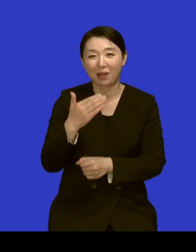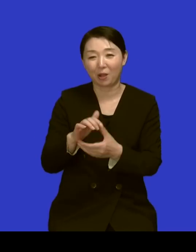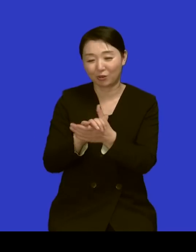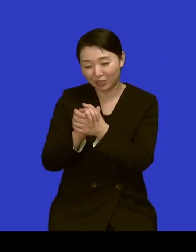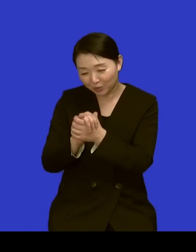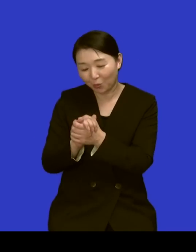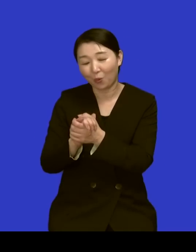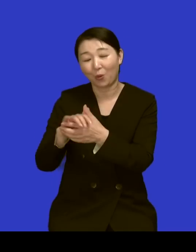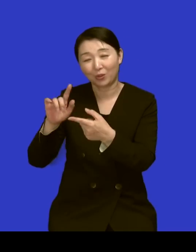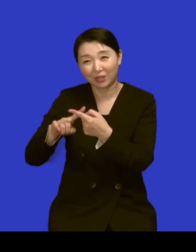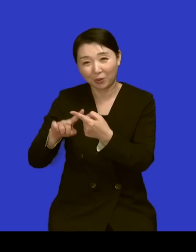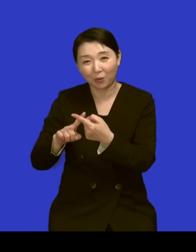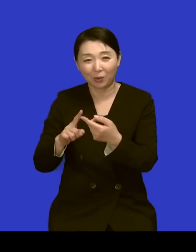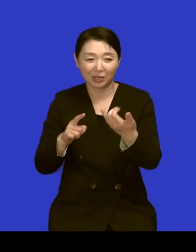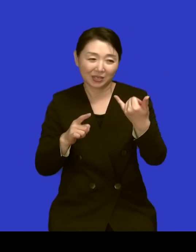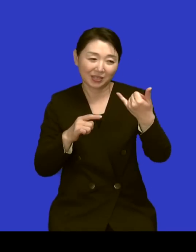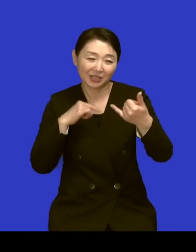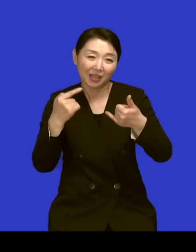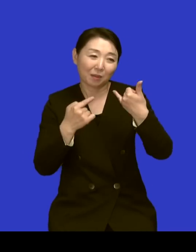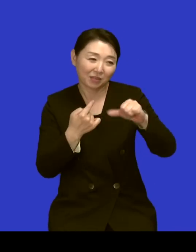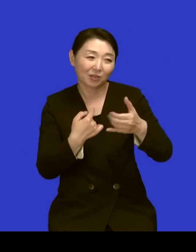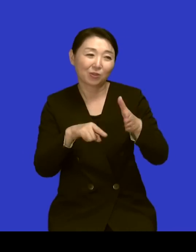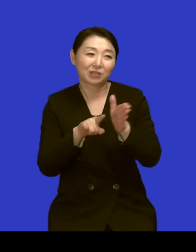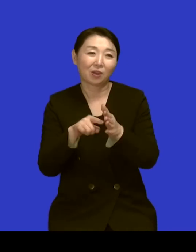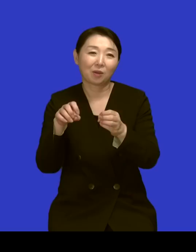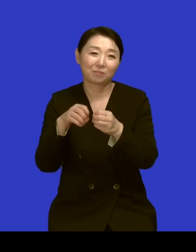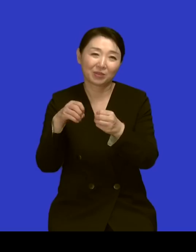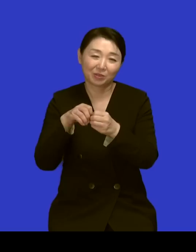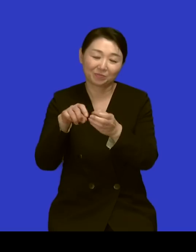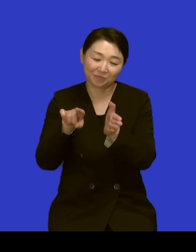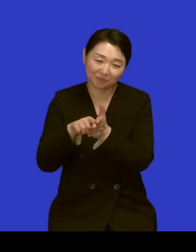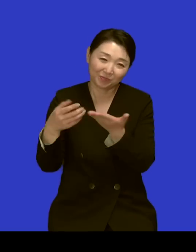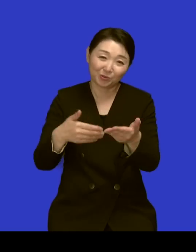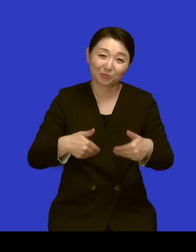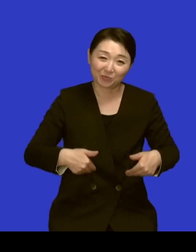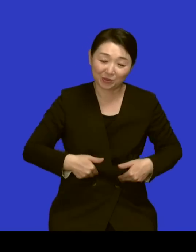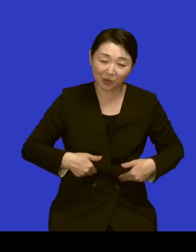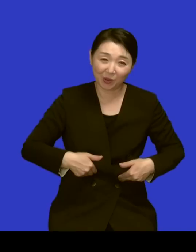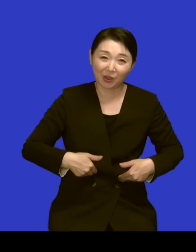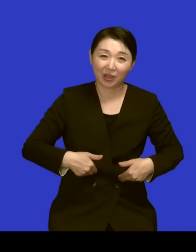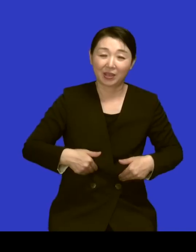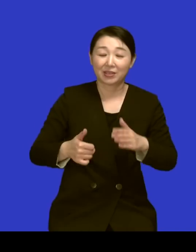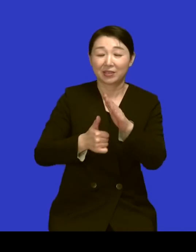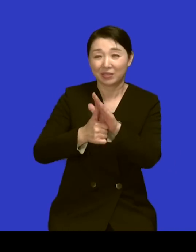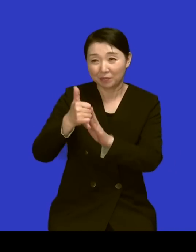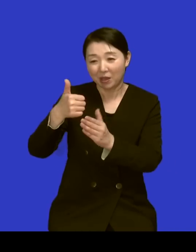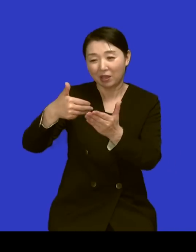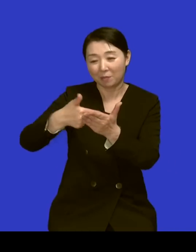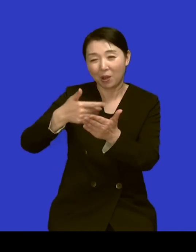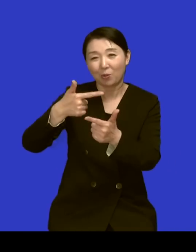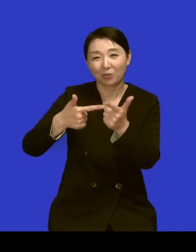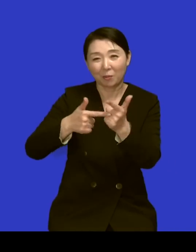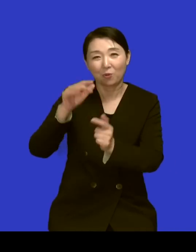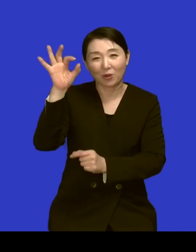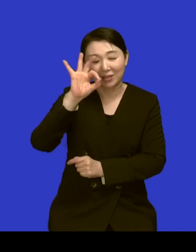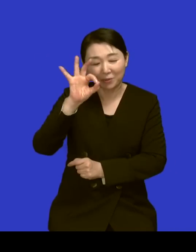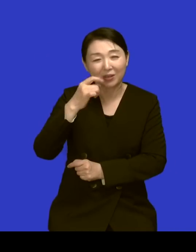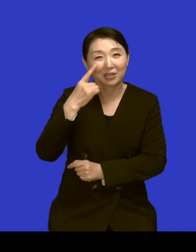위해서 그런 믿음을 물려줘야 되지 않을까 하는 생각이 들었습니다 희망의 망고나무 저희도 관심 갖고 찾아보고요 저희도 도울 수 있는 방법이 무엇일지